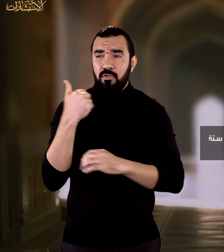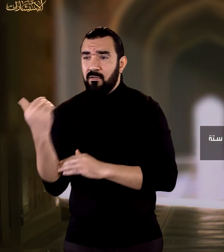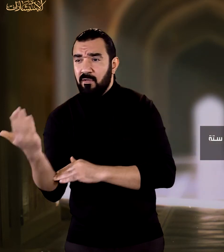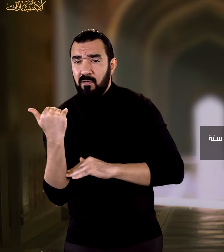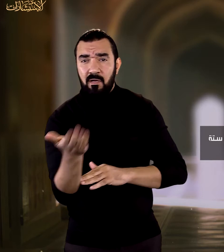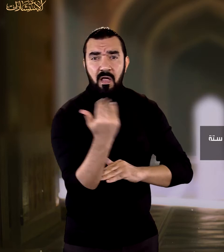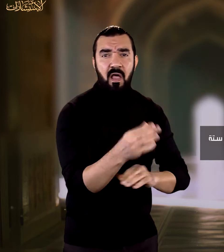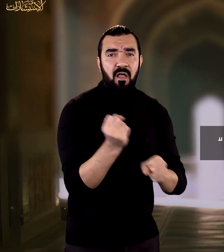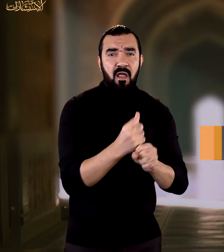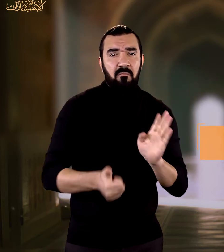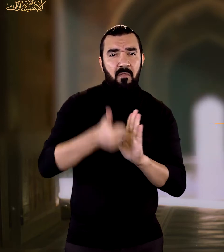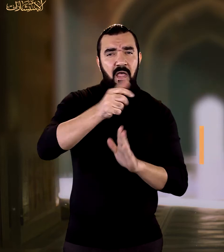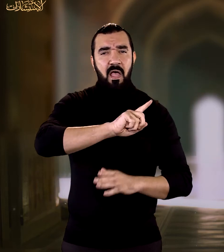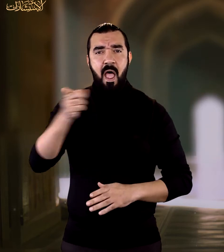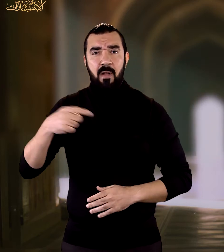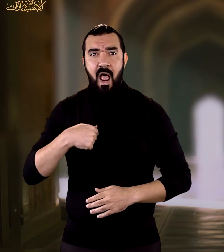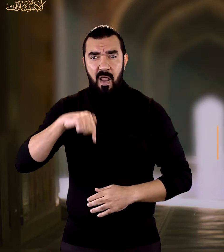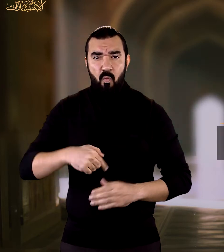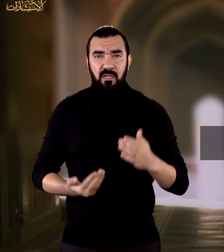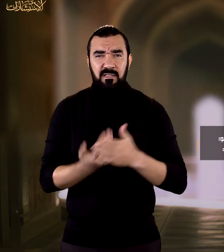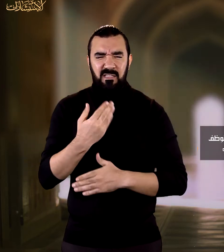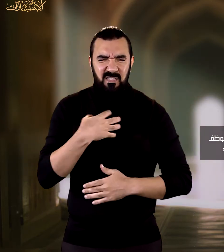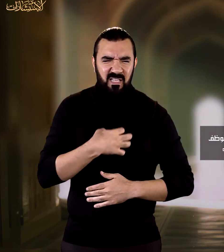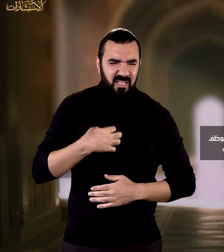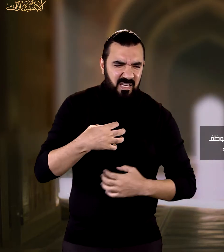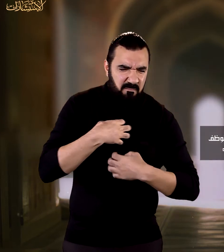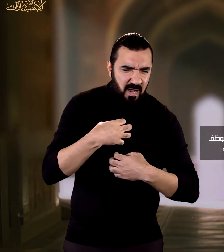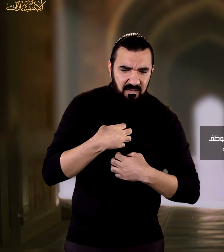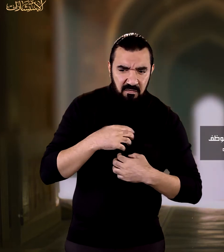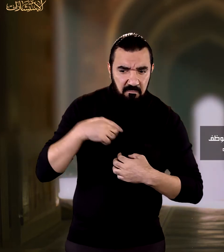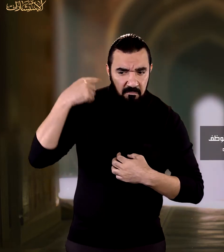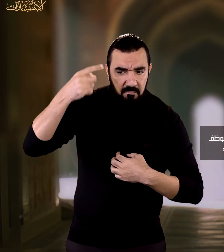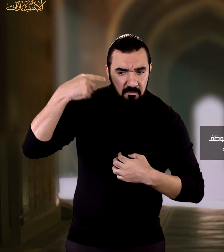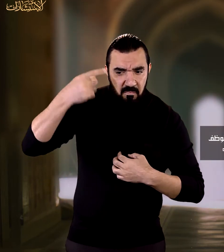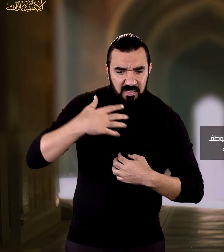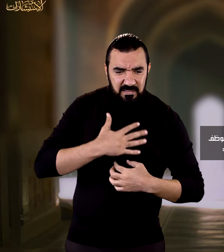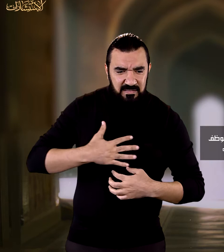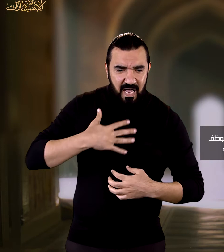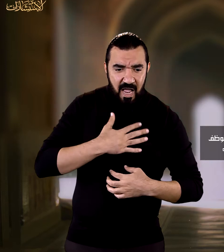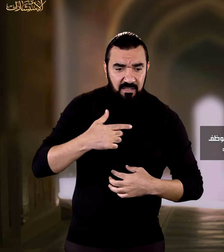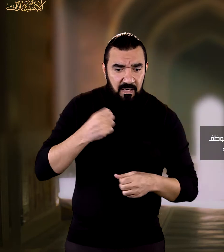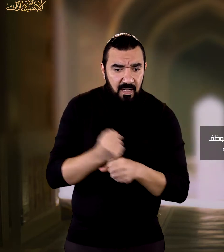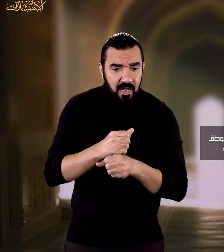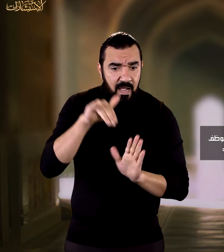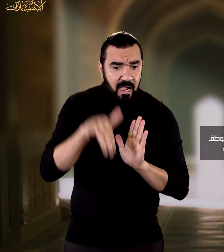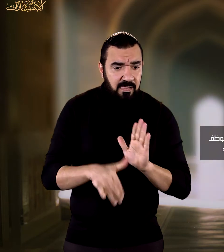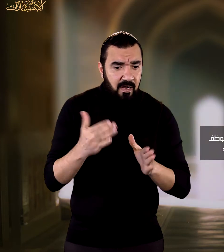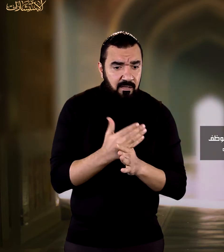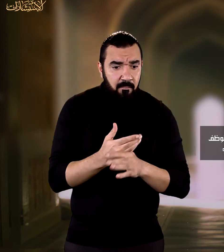وقد بدأ اليأس ينتابني حتى وصلت لشعور لماذا لم اتوظف وغيري يحصلون